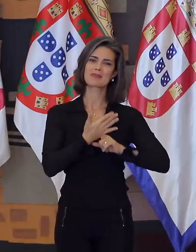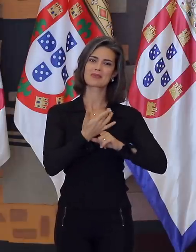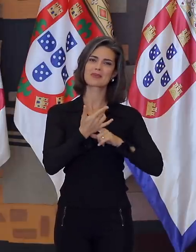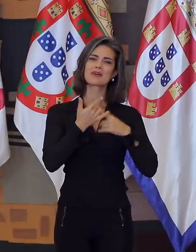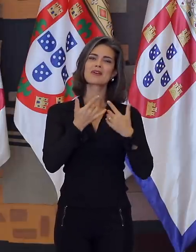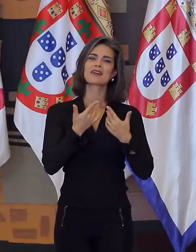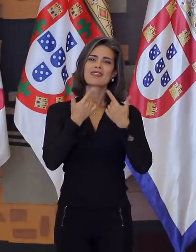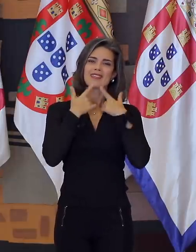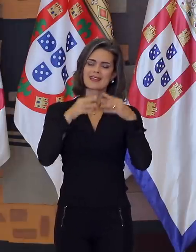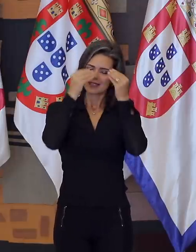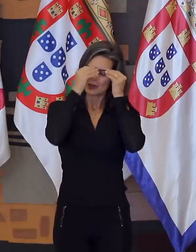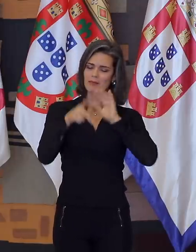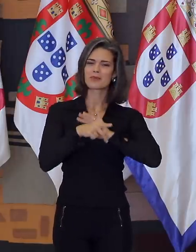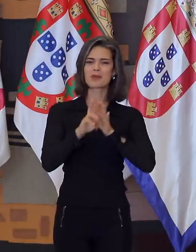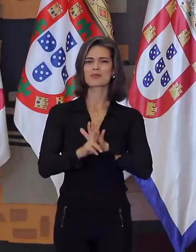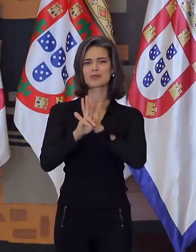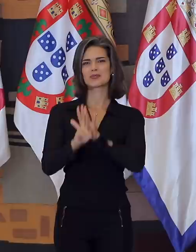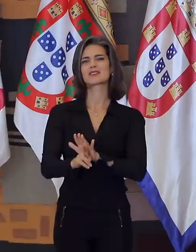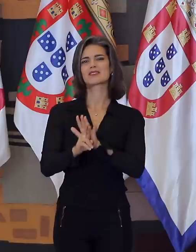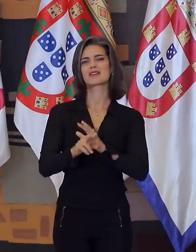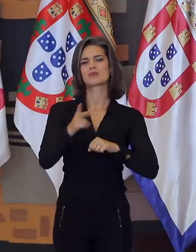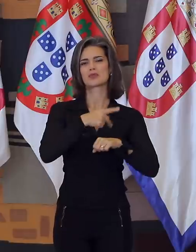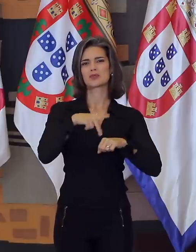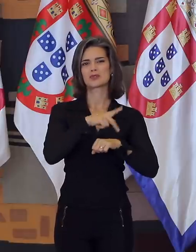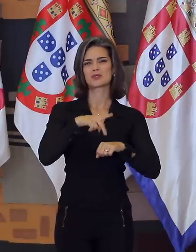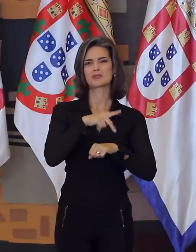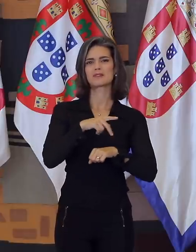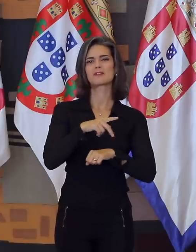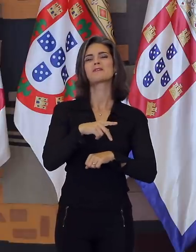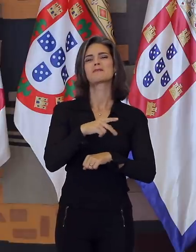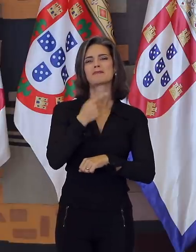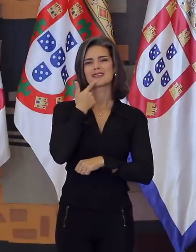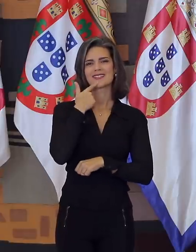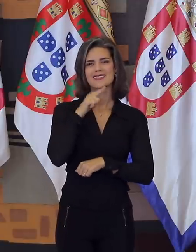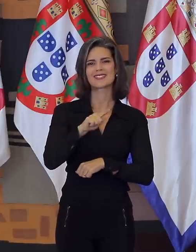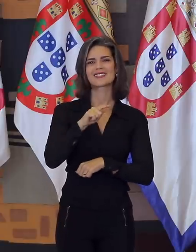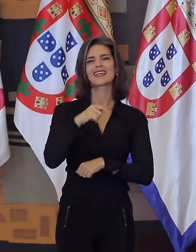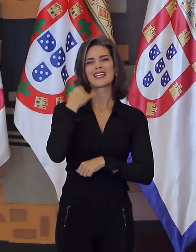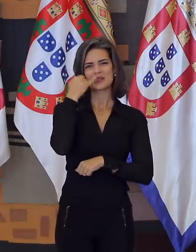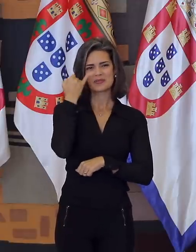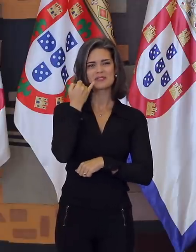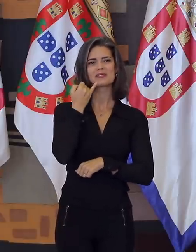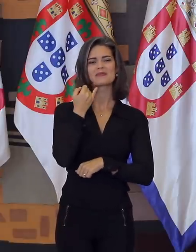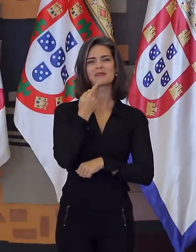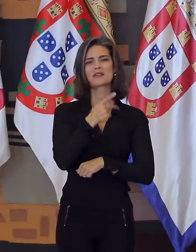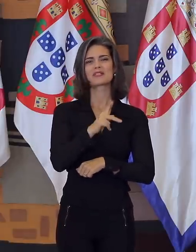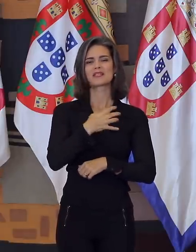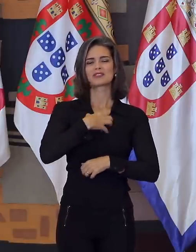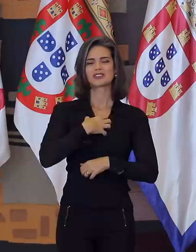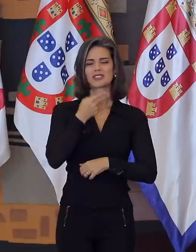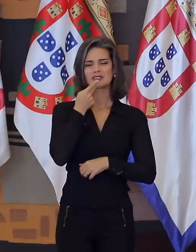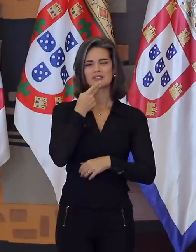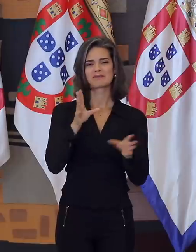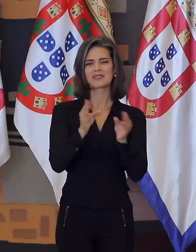linguajar diplomático comum aos países hispânicos. Cada vez mais percebemos o quanto seus bordões sintetizam a sabedoria